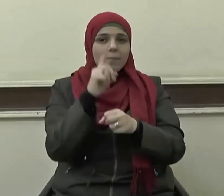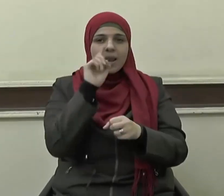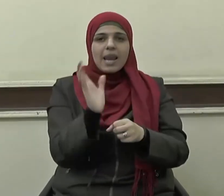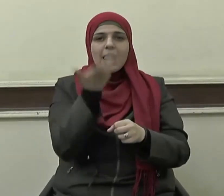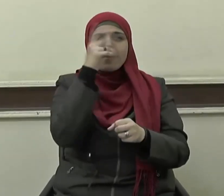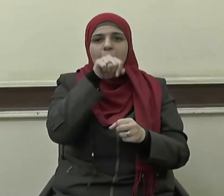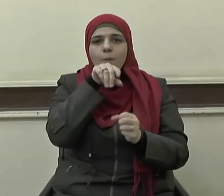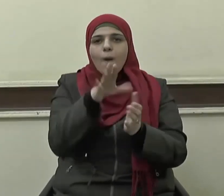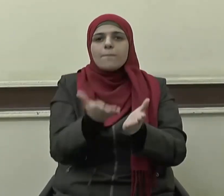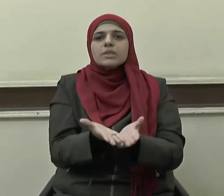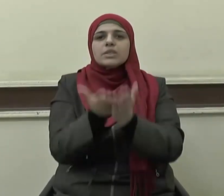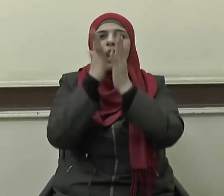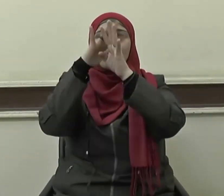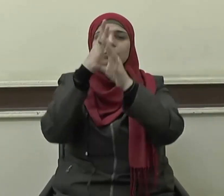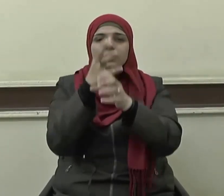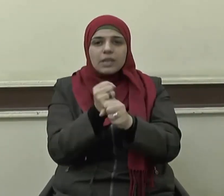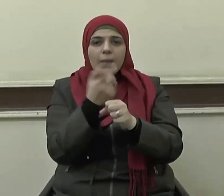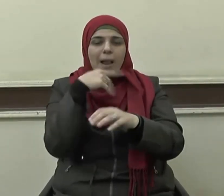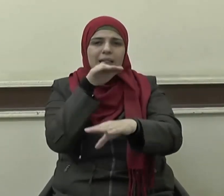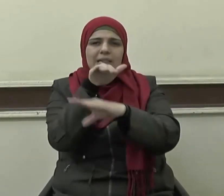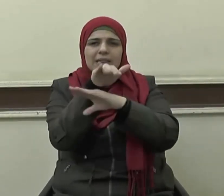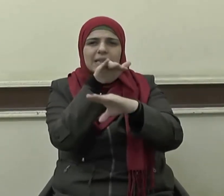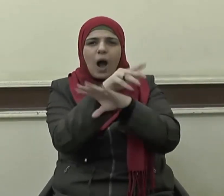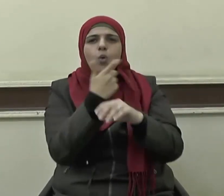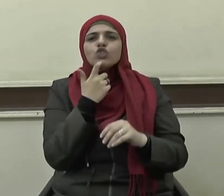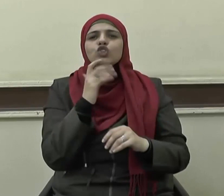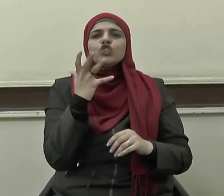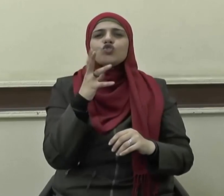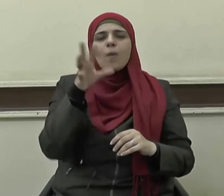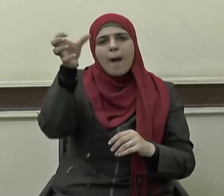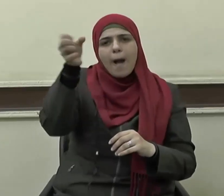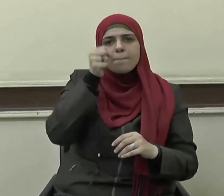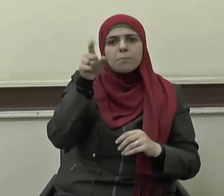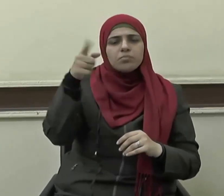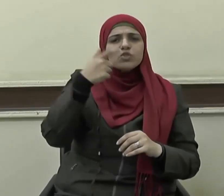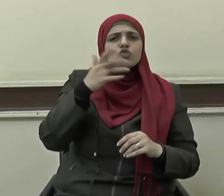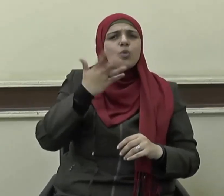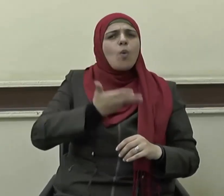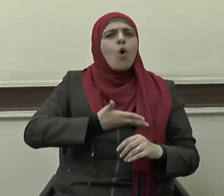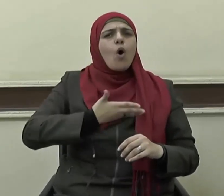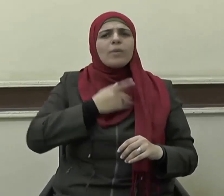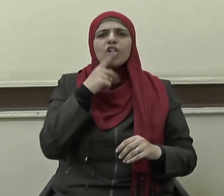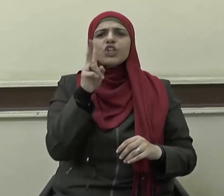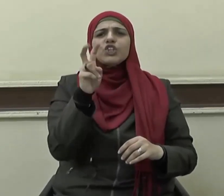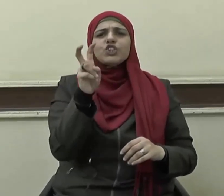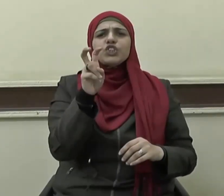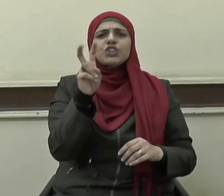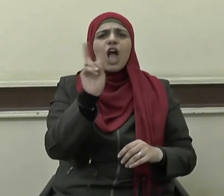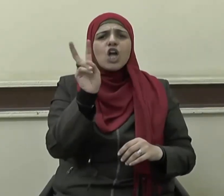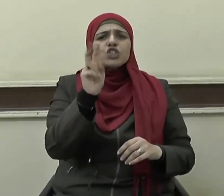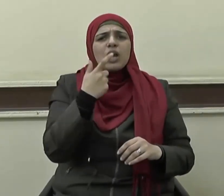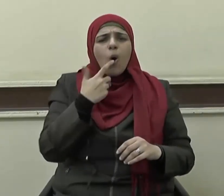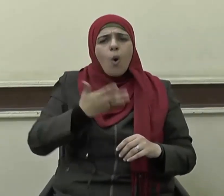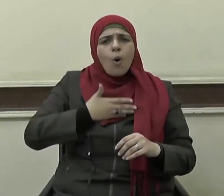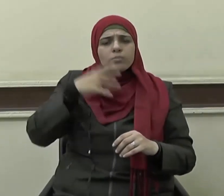عليه وسلم على دعوته شابا لم يتجاوز العشرين من عمره هو الأرقم